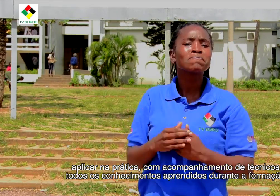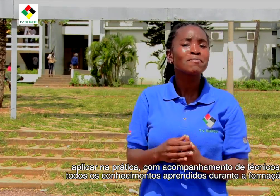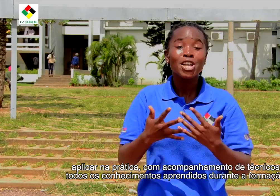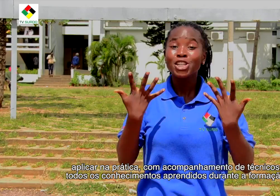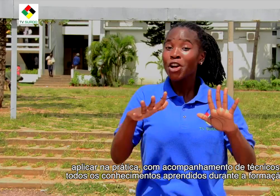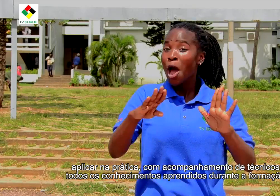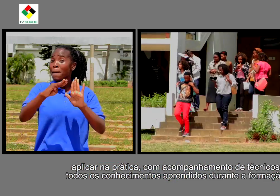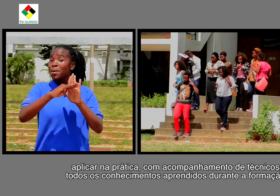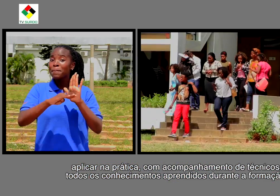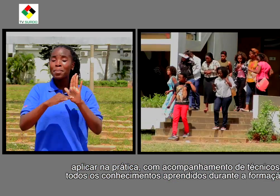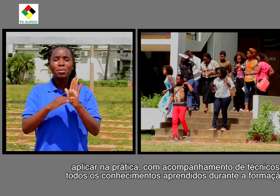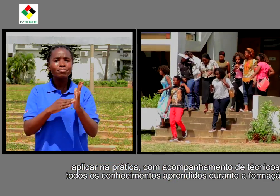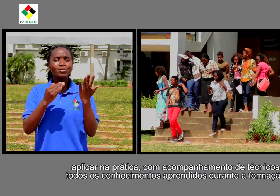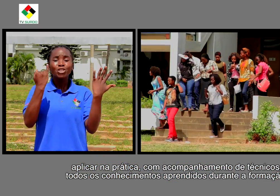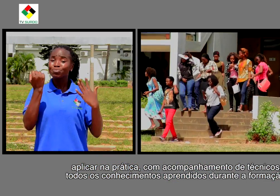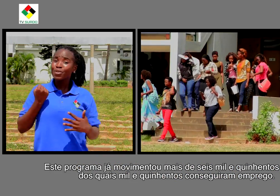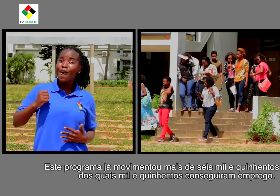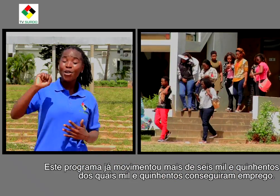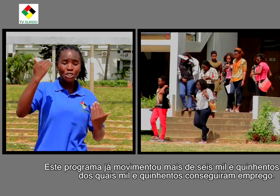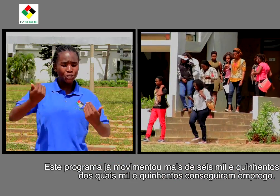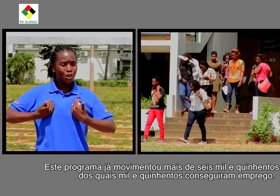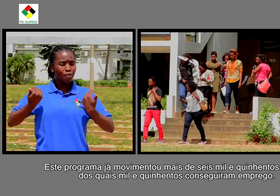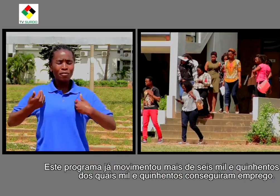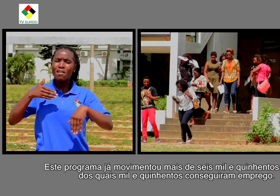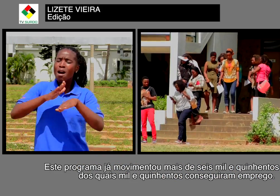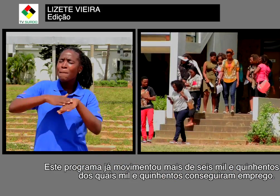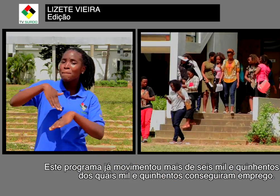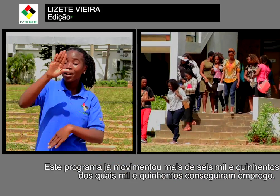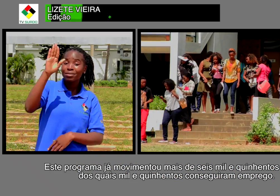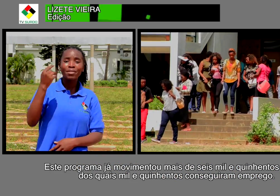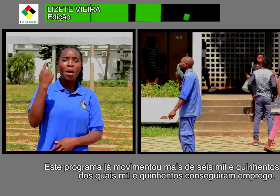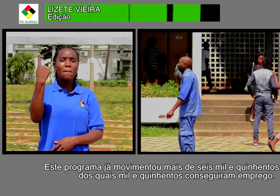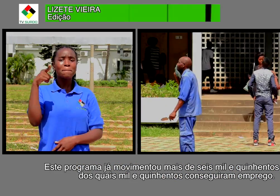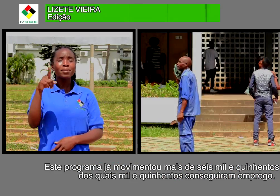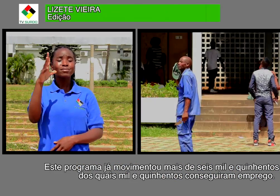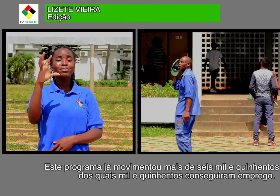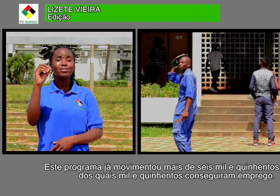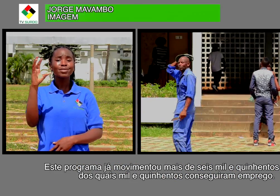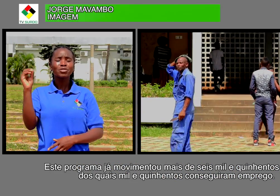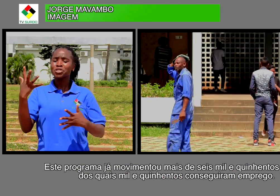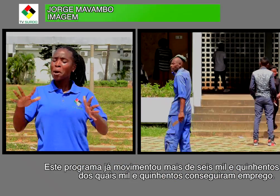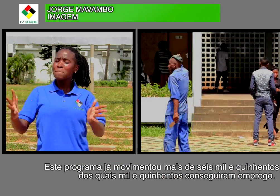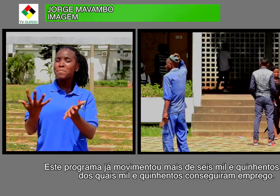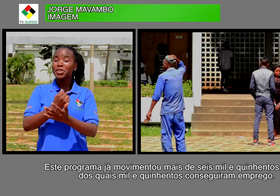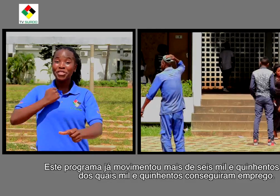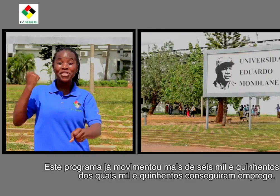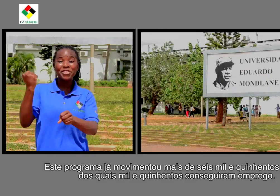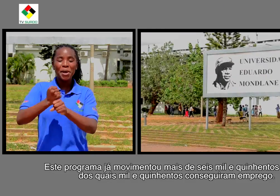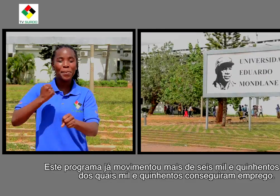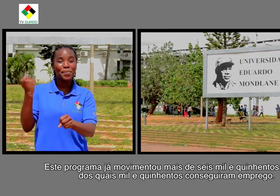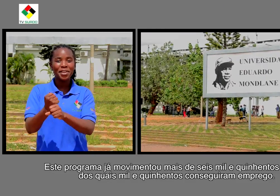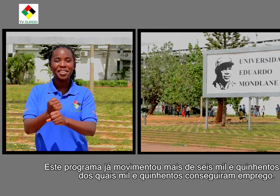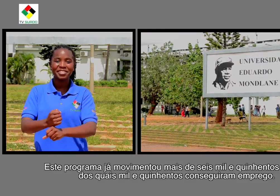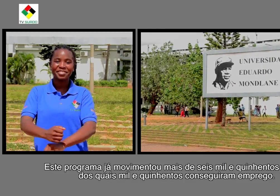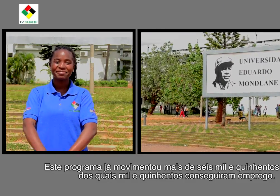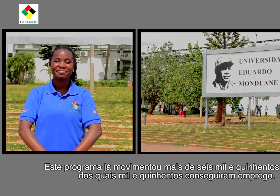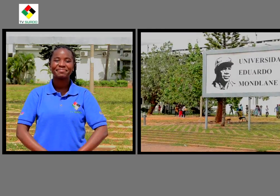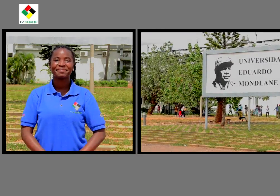aprendidos durante a formação. Este programa já movimentou mais de 6.500 jovens, dos quais 1.500 conseguiram